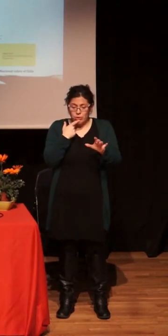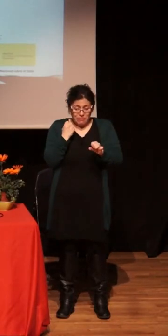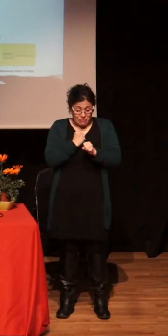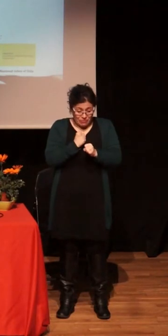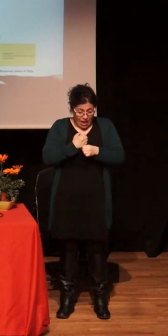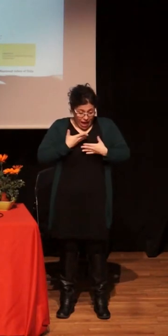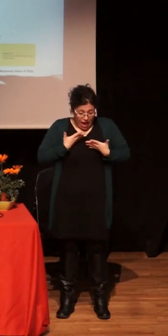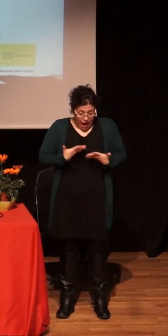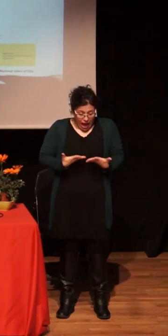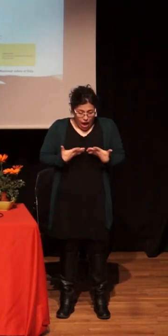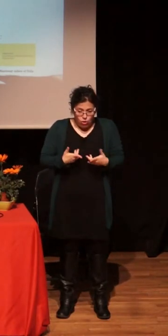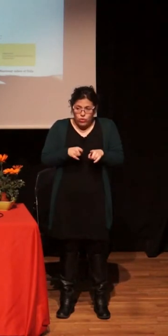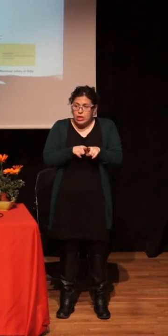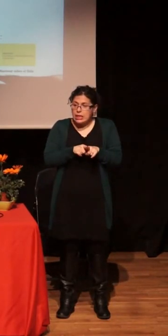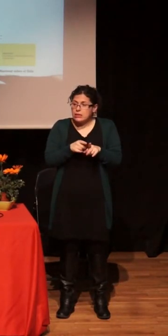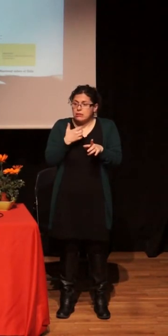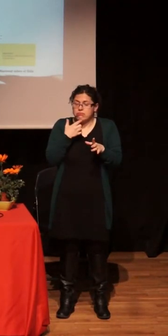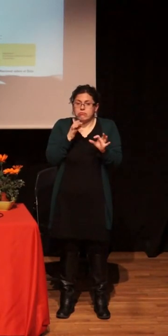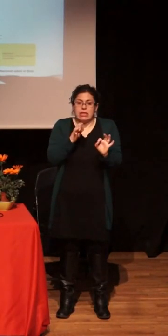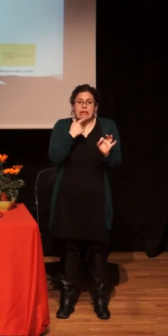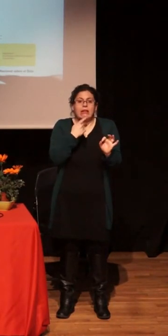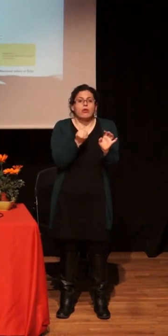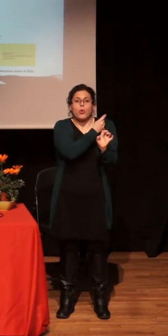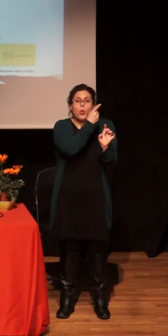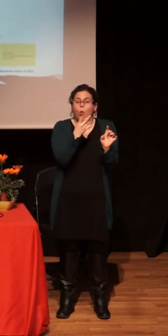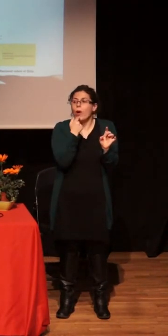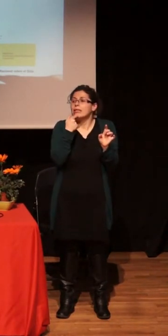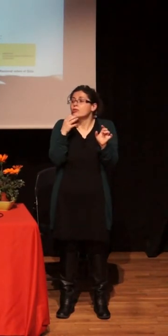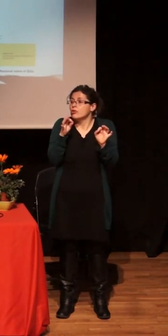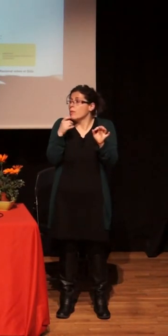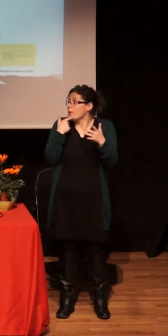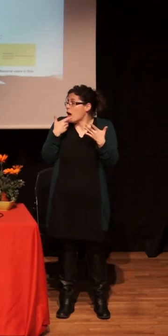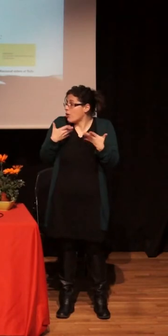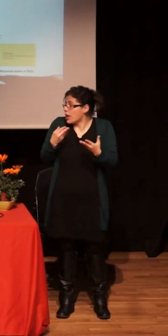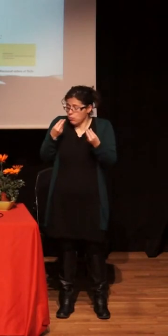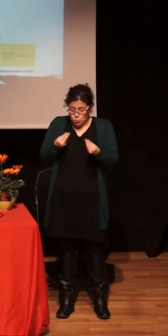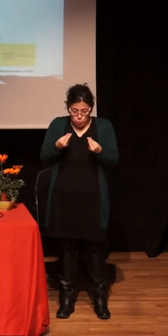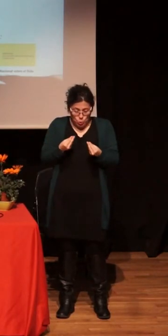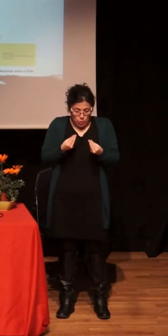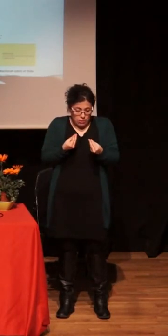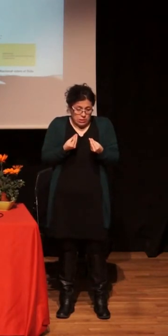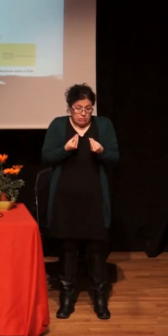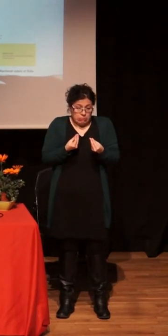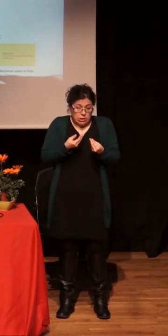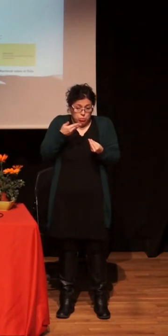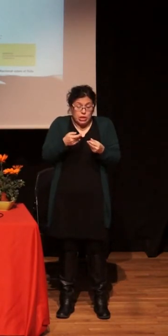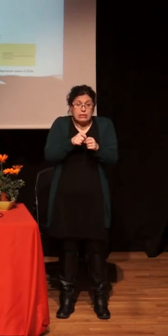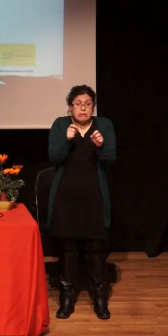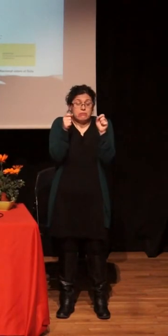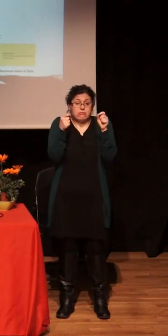es enterarse. De momento, yo tampoco sé cuál es la tarea muy bien, pero, de luego, darse cuenta de que el